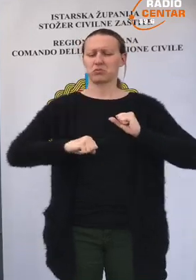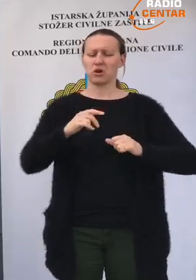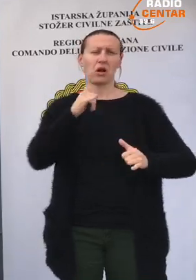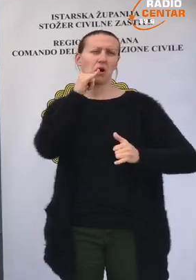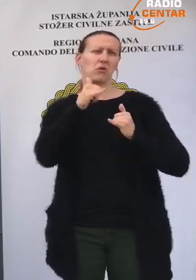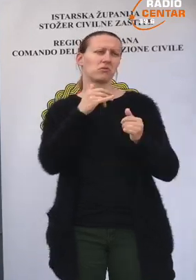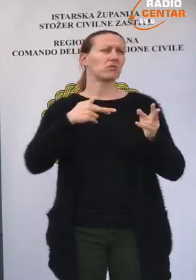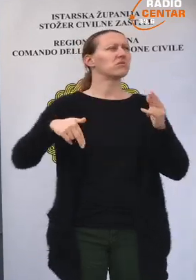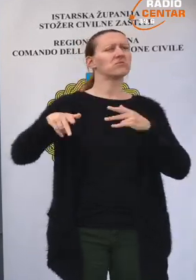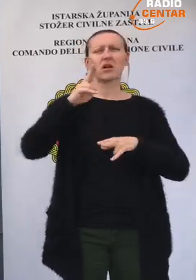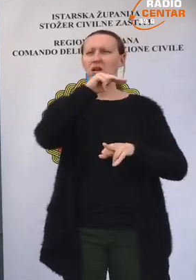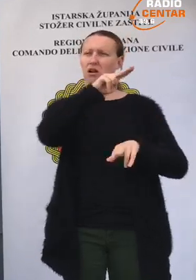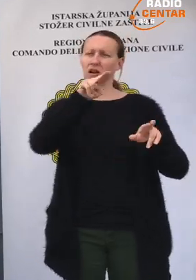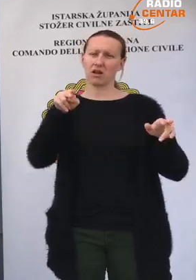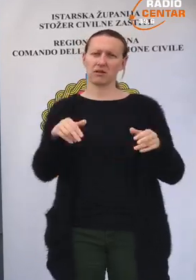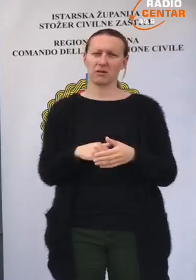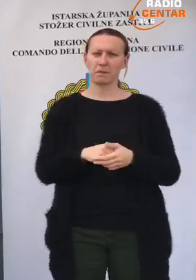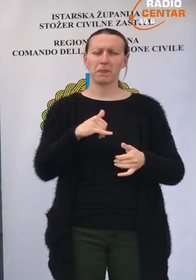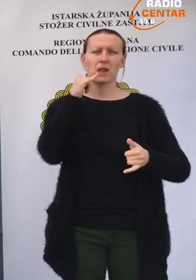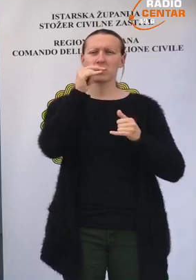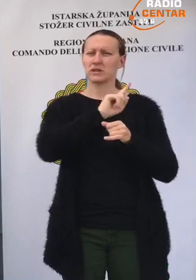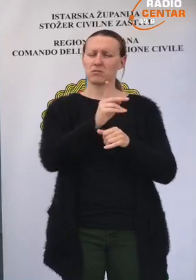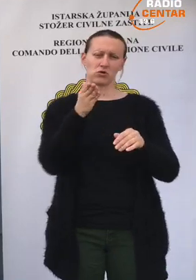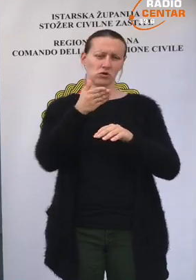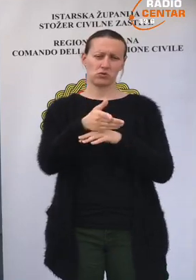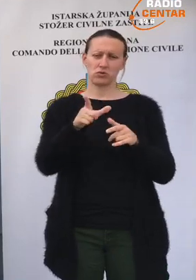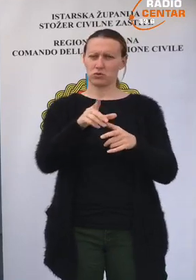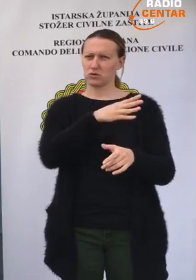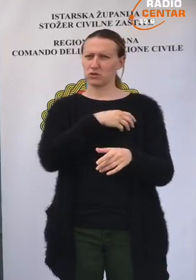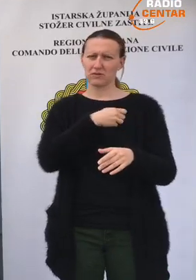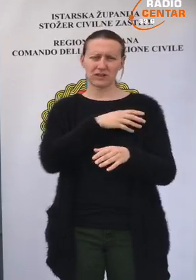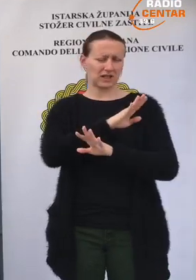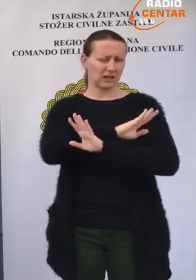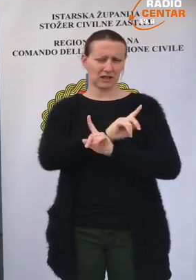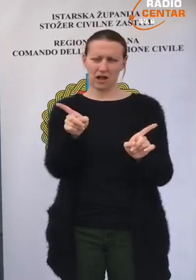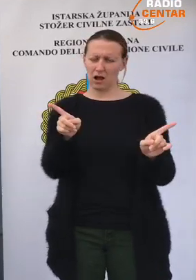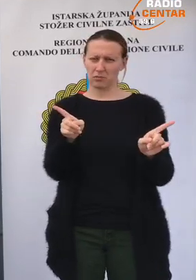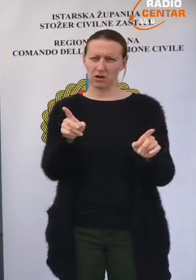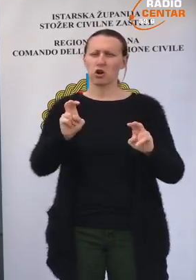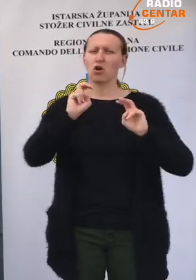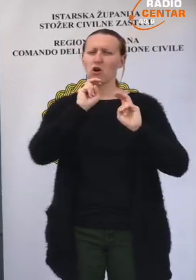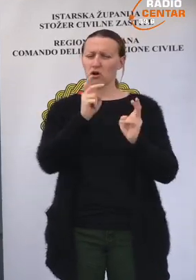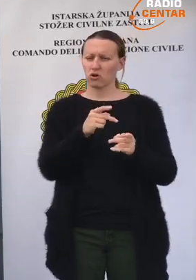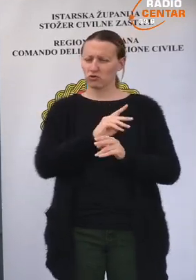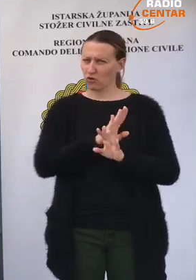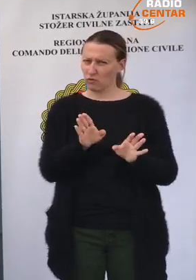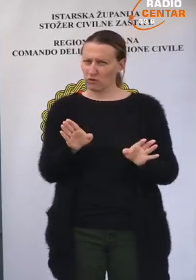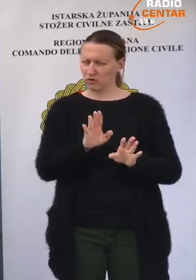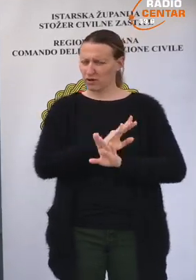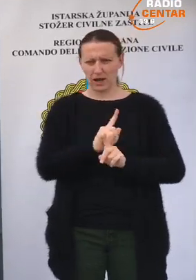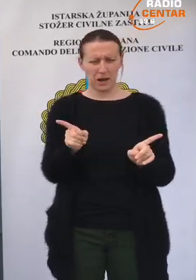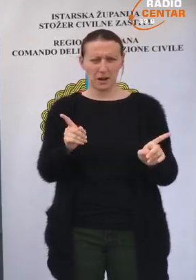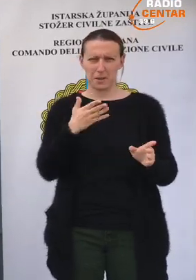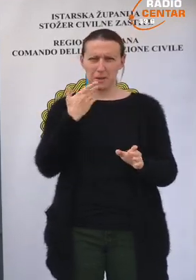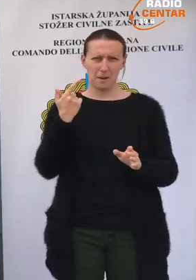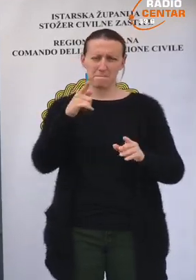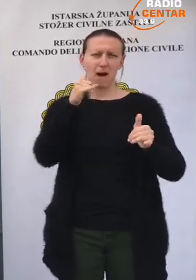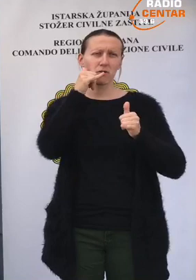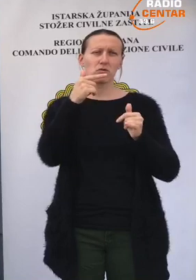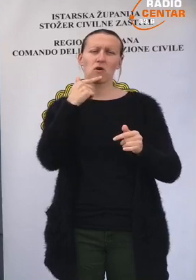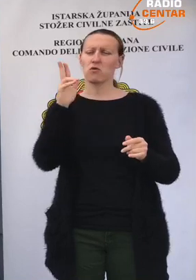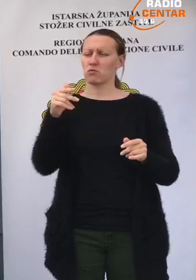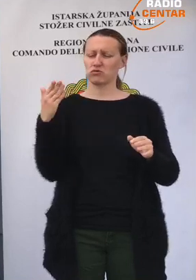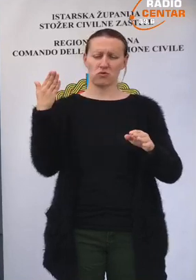ponašaju turistički. Dakle, turisti ne mogu ući u Republiku Hrvatsku. Odgovorno, znači nema tog